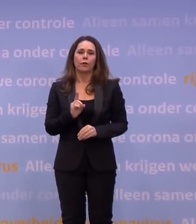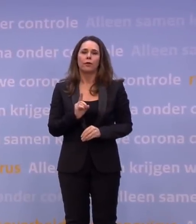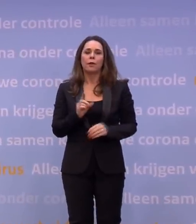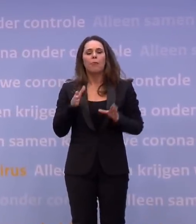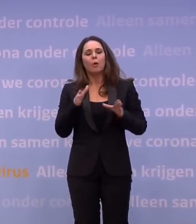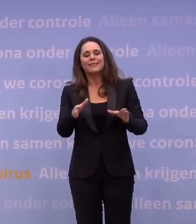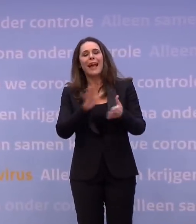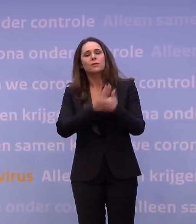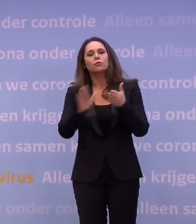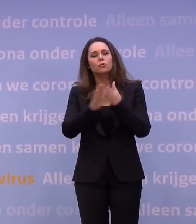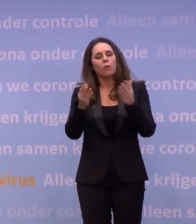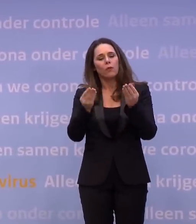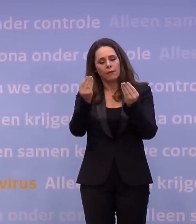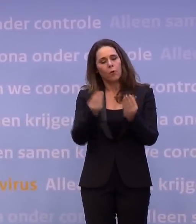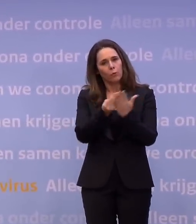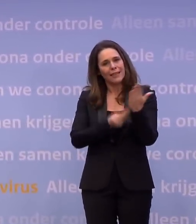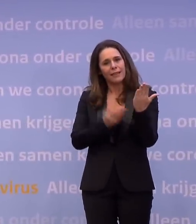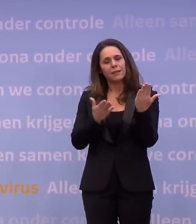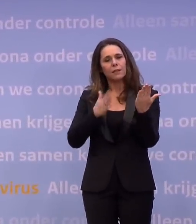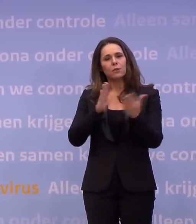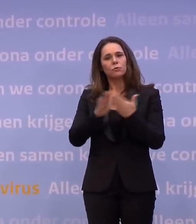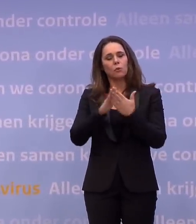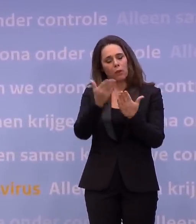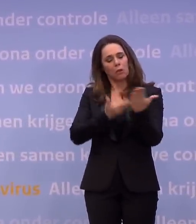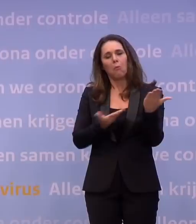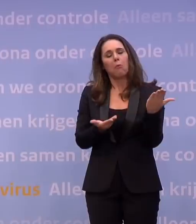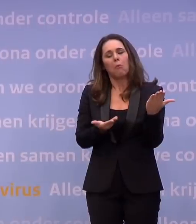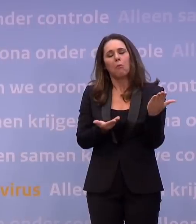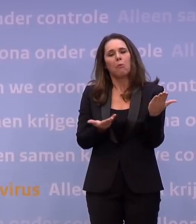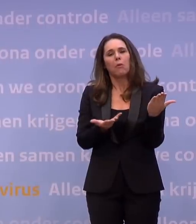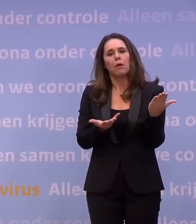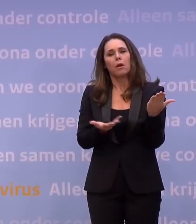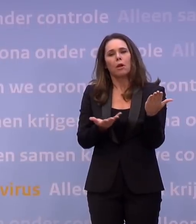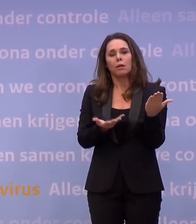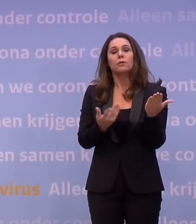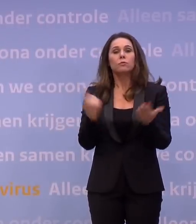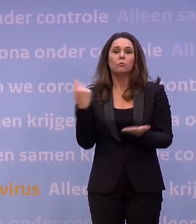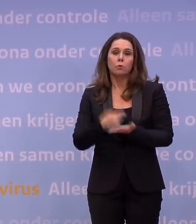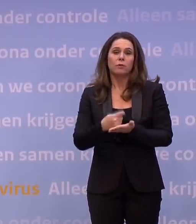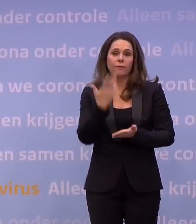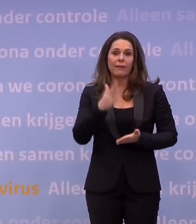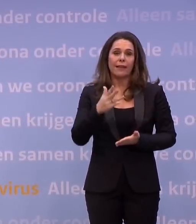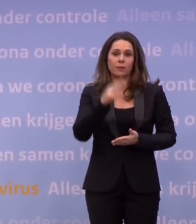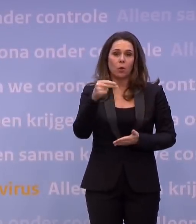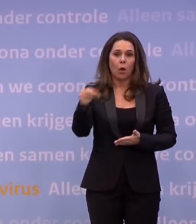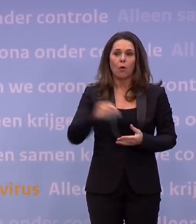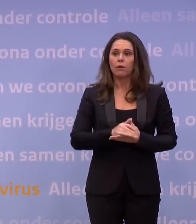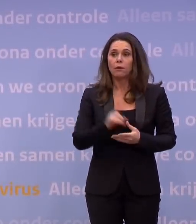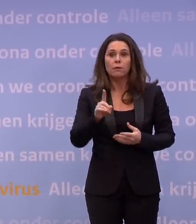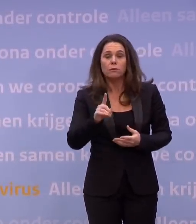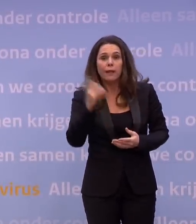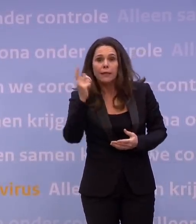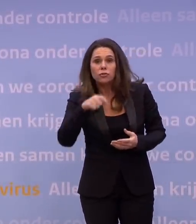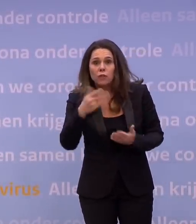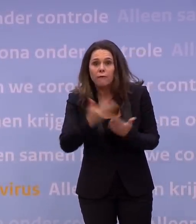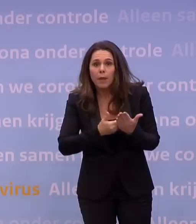op straat bent zonder zo'n formulier, zonder argument, dan is dat een zaak die, is een bekeuring van 95 euro. Dat is een overtreding dan, dus geen strafblad.